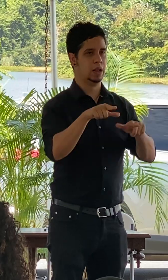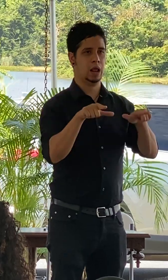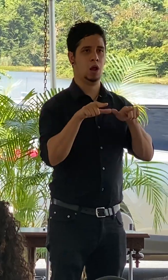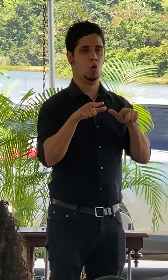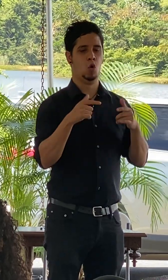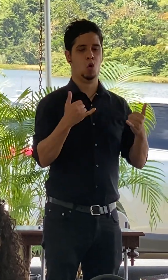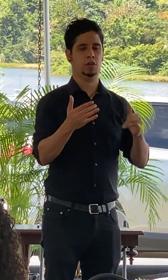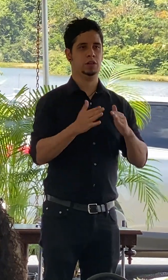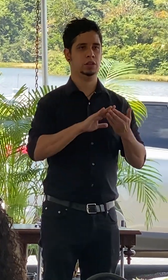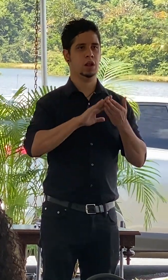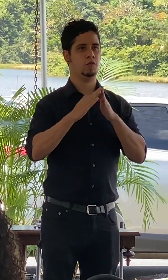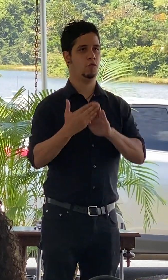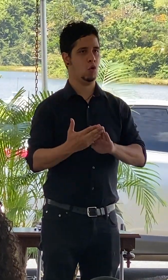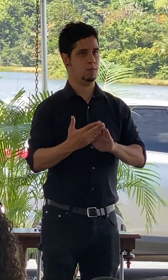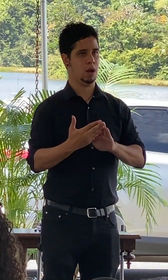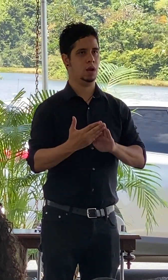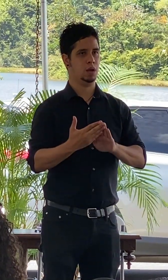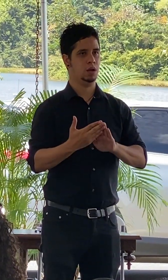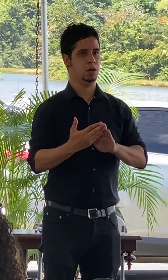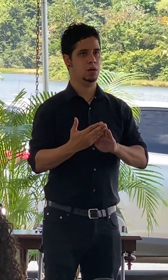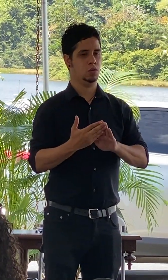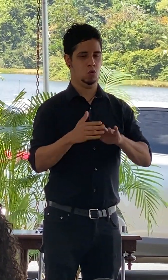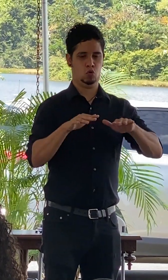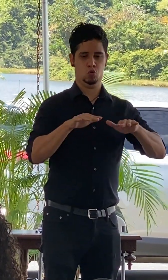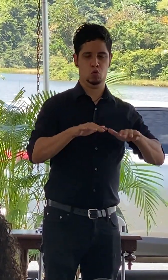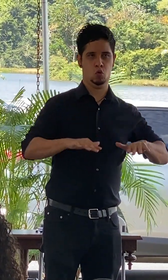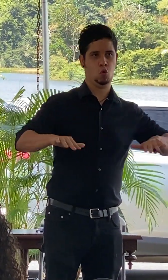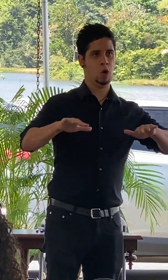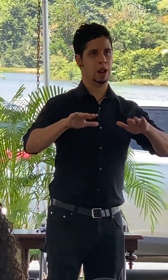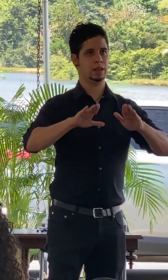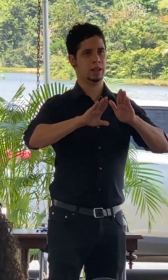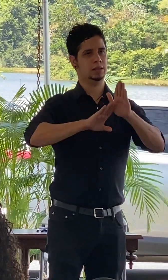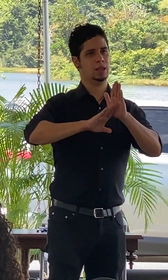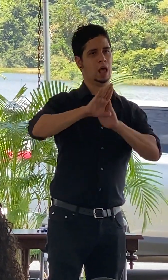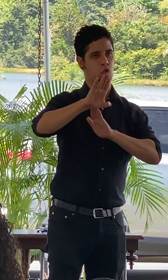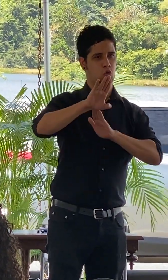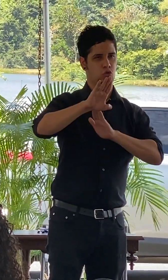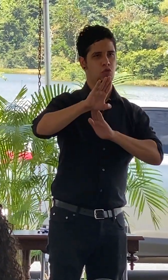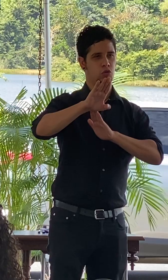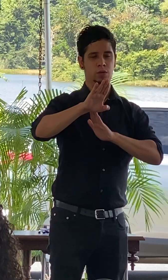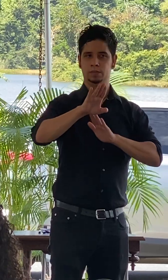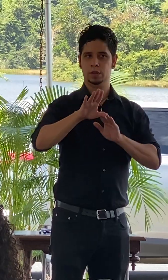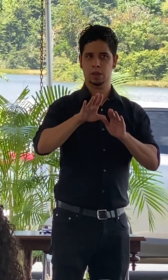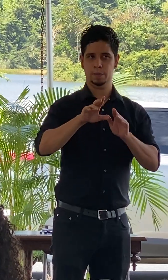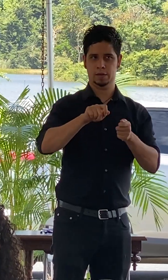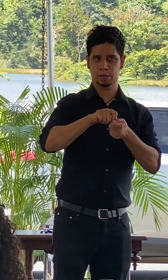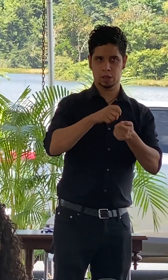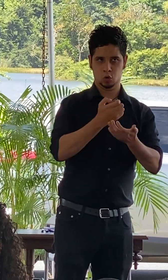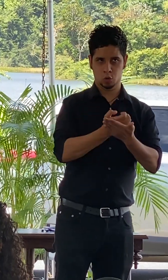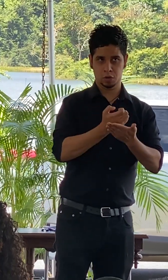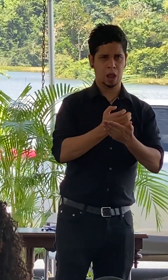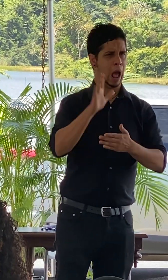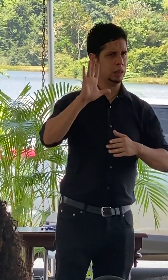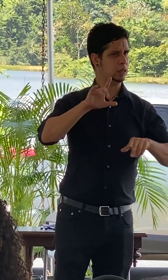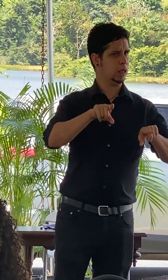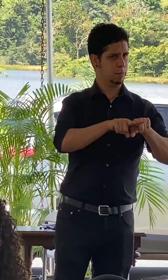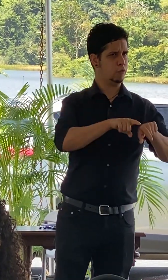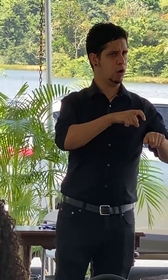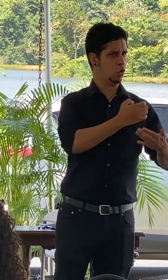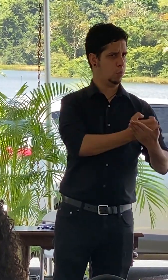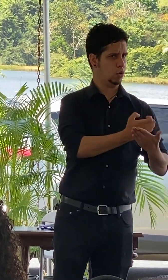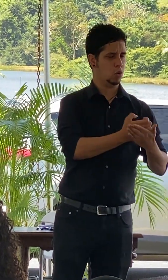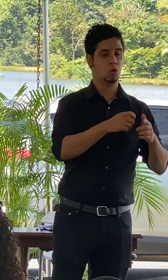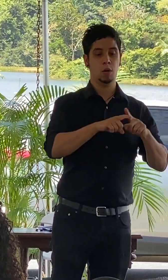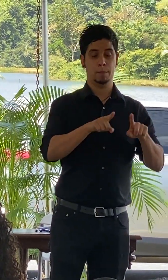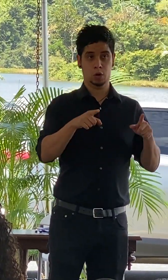convierta en otra atracción de desarrollo esta vez económico aunque ya ve también económico pero esta